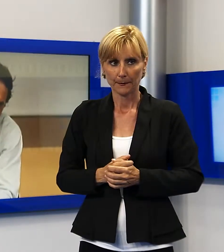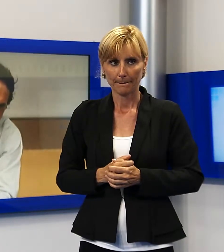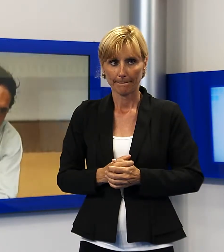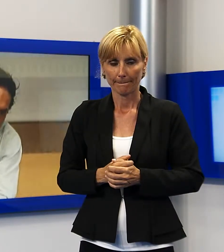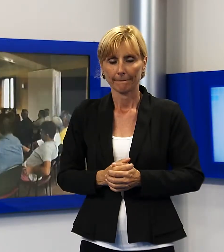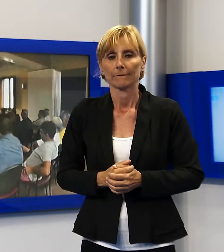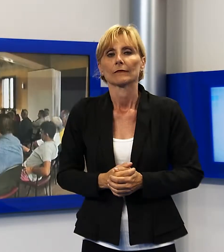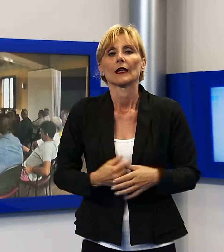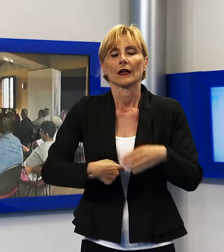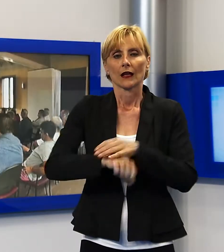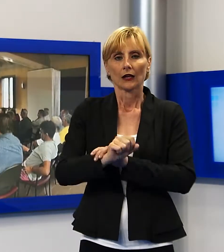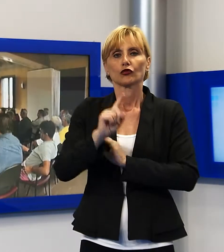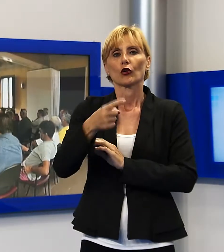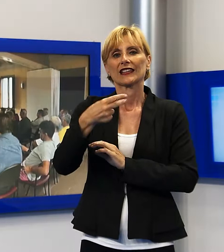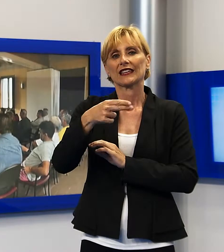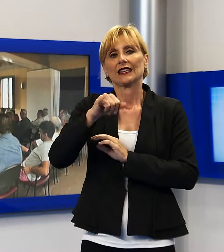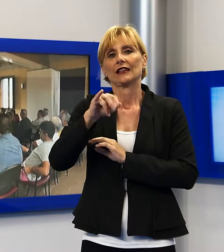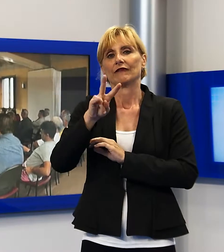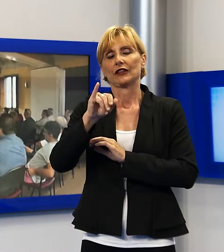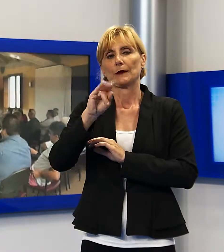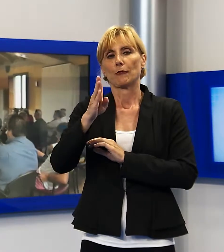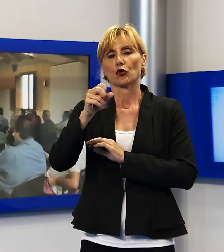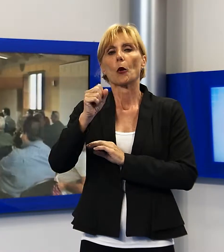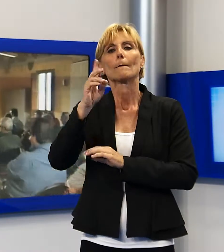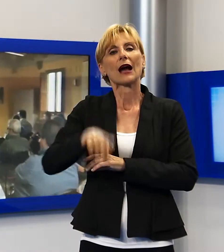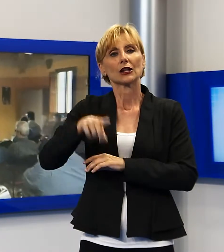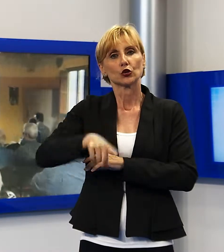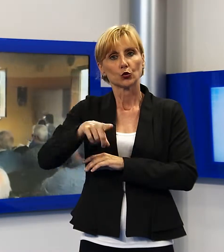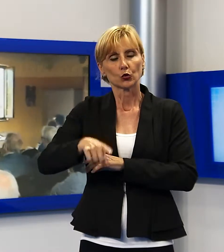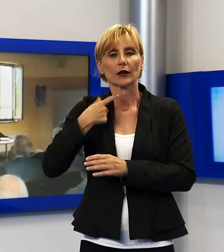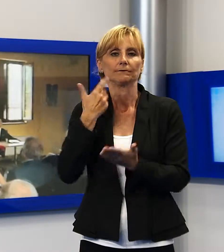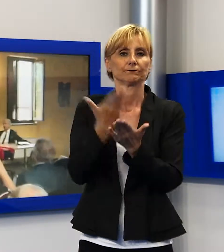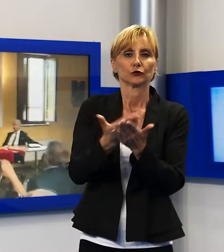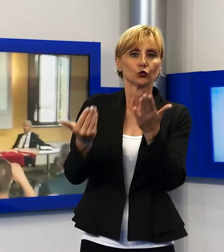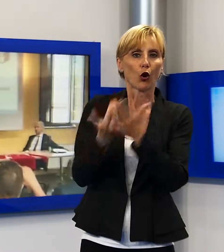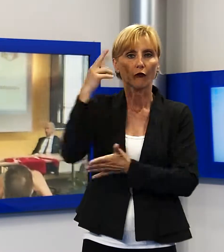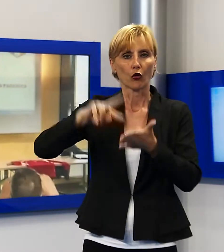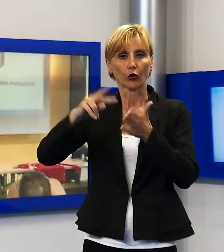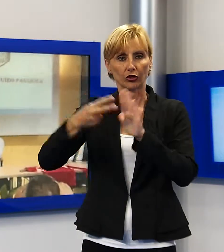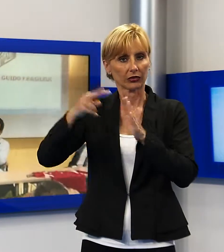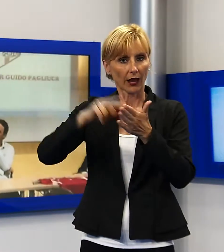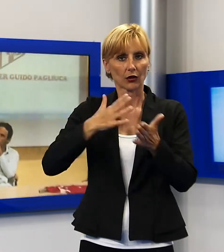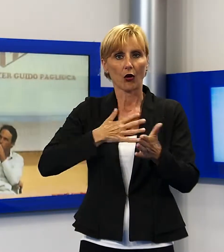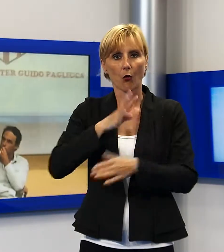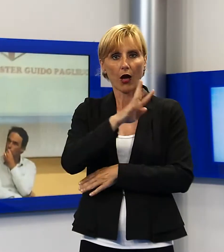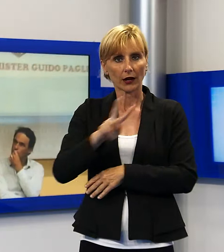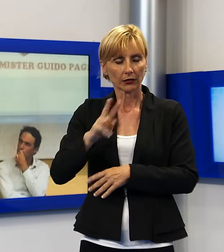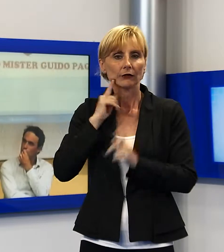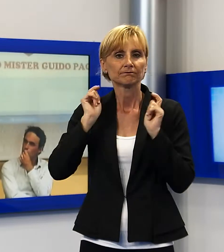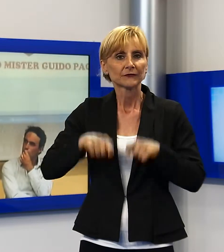Il divorgo pagliuca, un colpo di fulmine presentato il 42enne neotecnico che riparte con entusiasmo e che ha sposato subito il